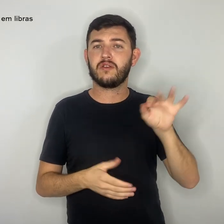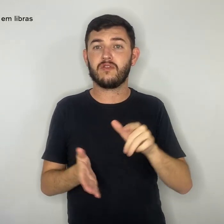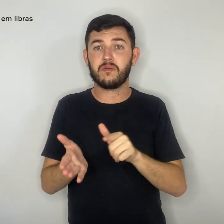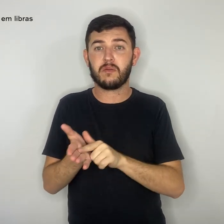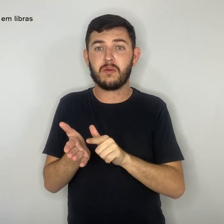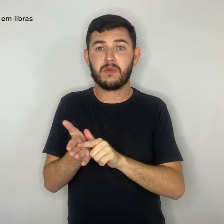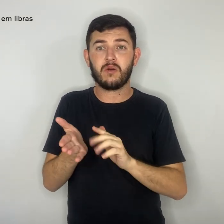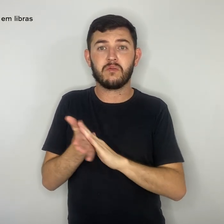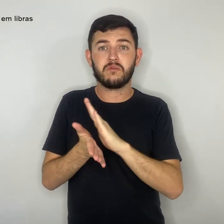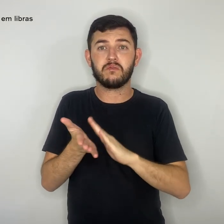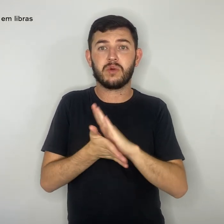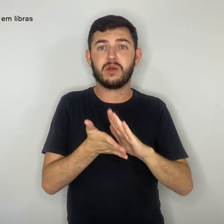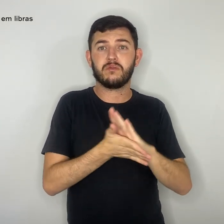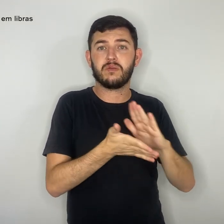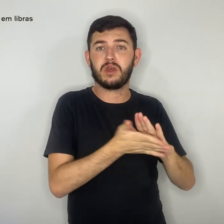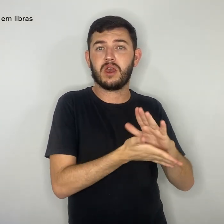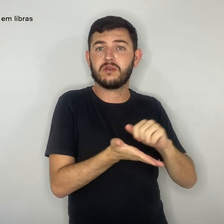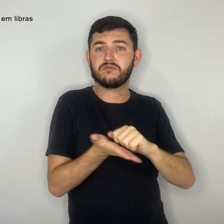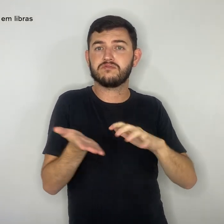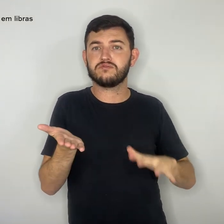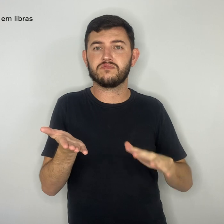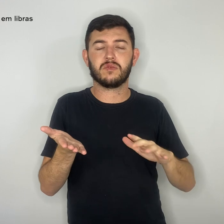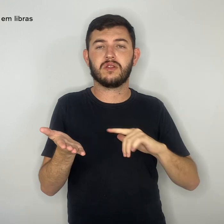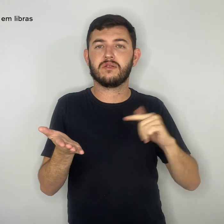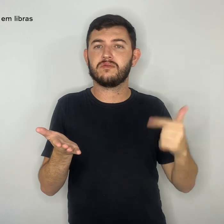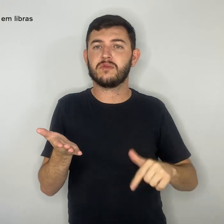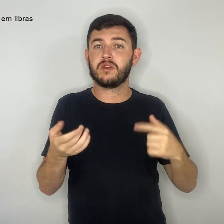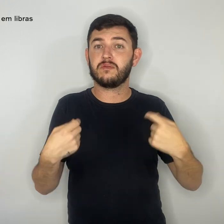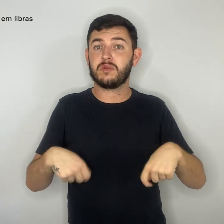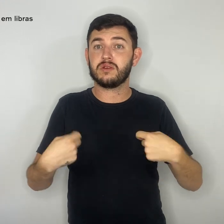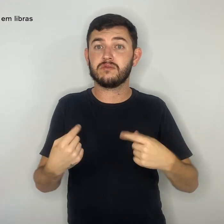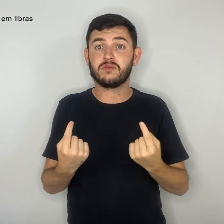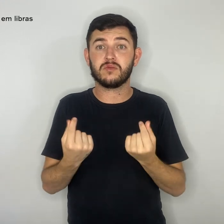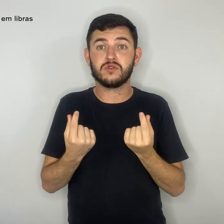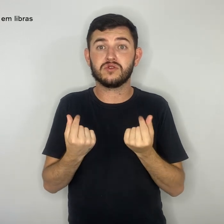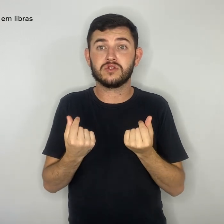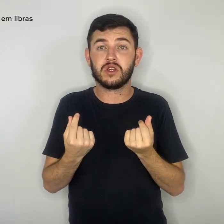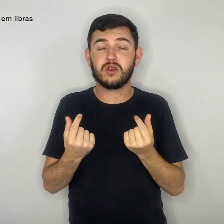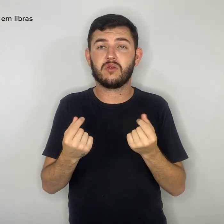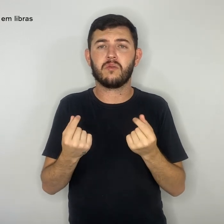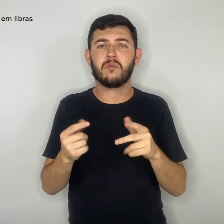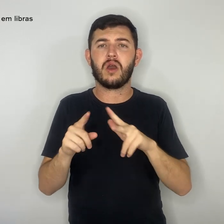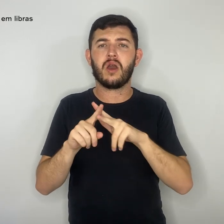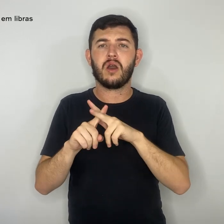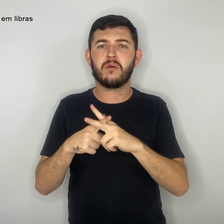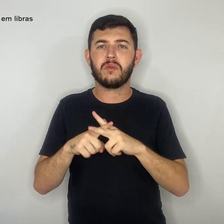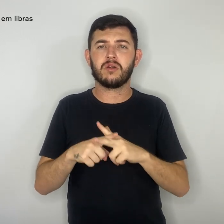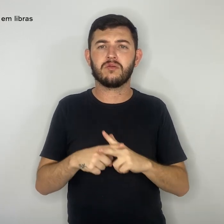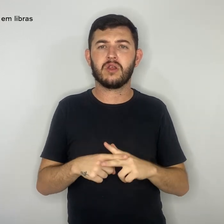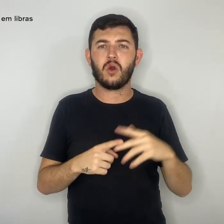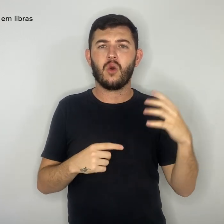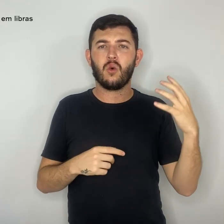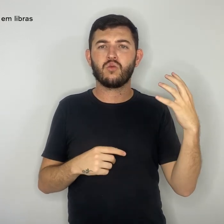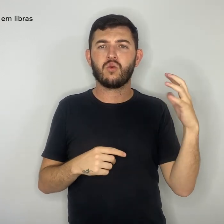para os estudantes. Precisam de dinheiro para a manutenção dos ventiladores e ares